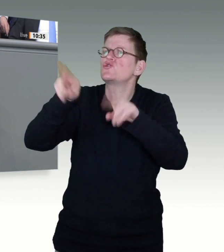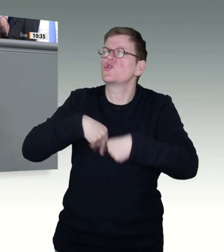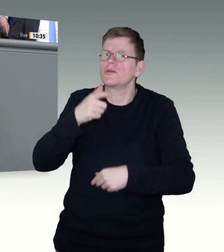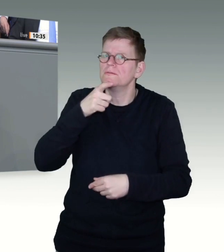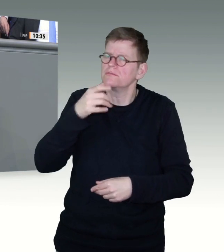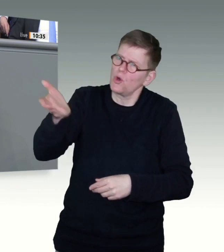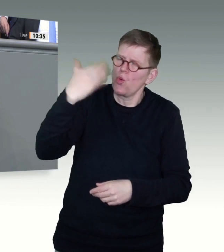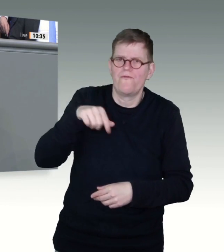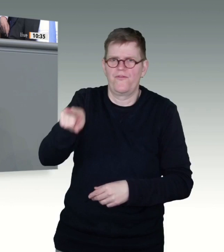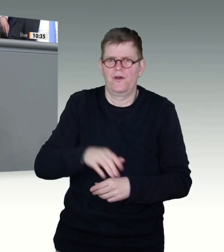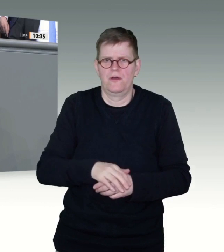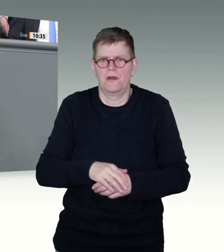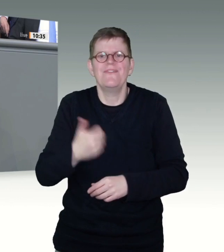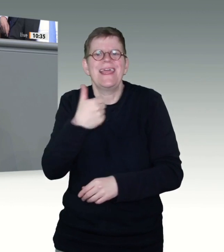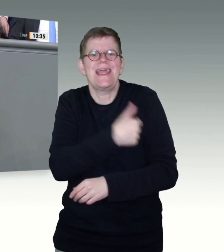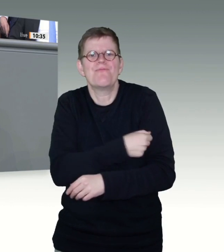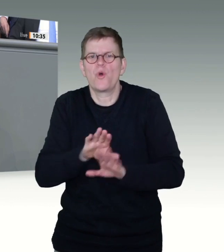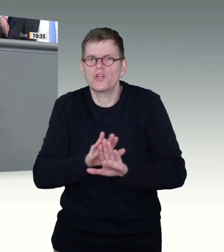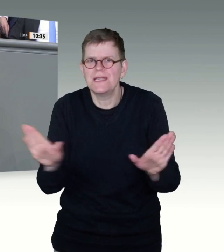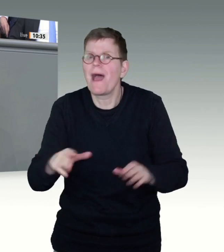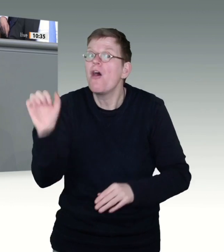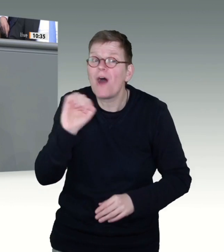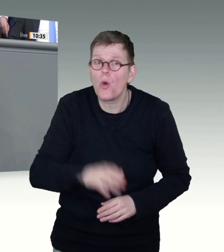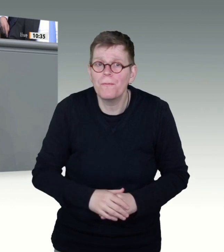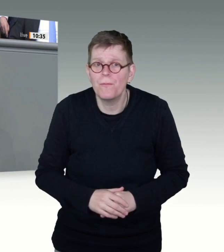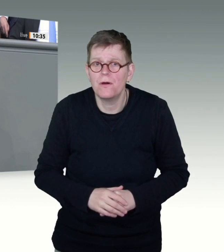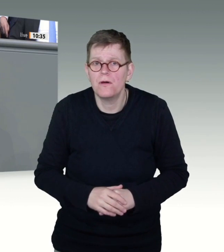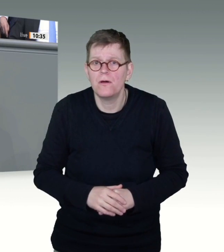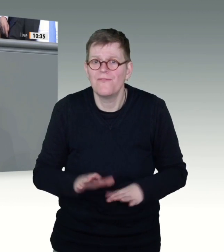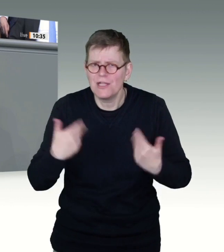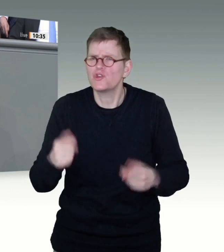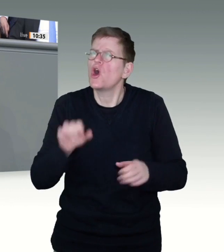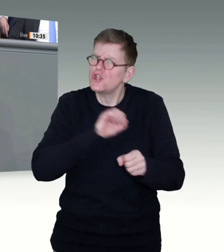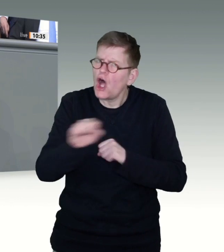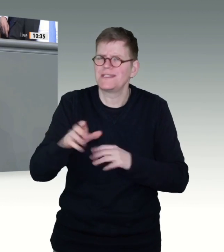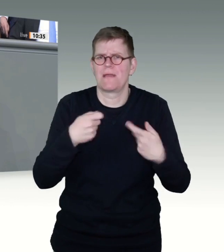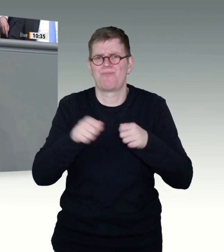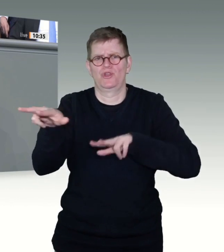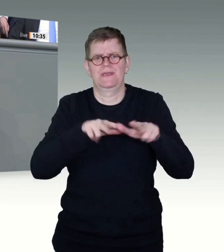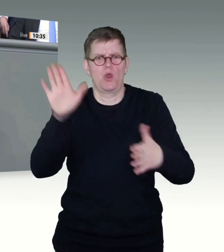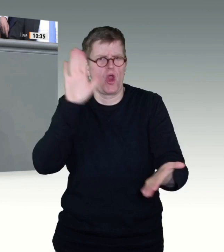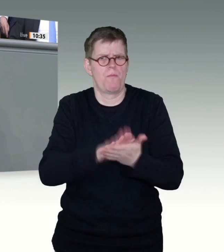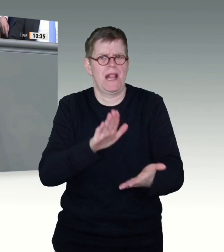kurzfristig alleine ausklingen könnte, müssten möglicherweise abermals Millionen von ungenutzten Impfdosen vernichtet werden.